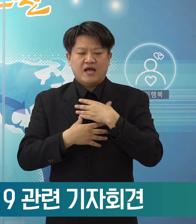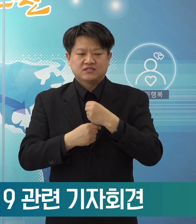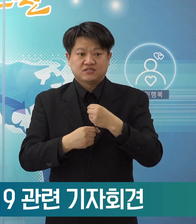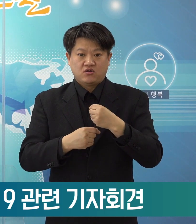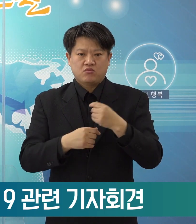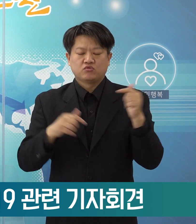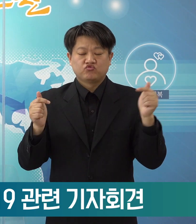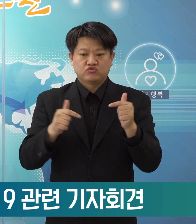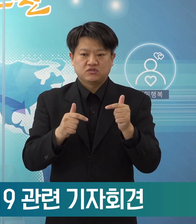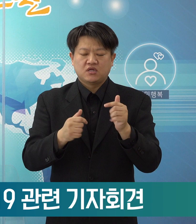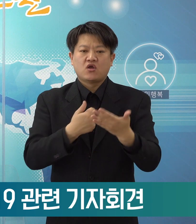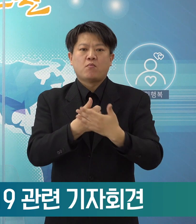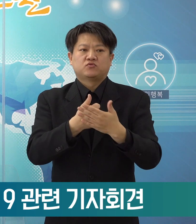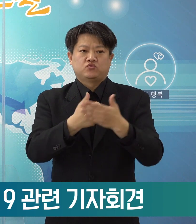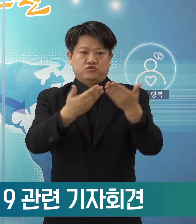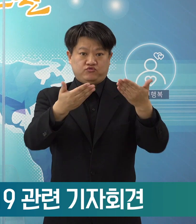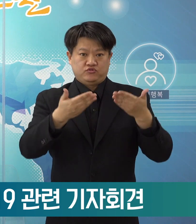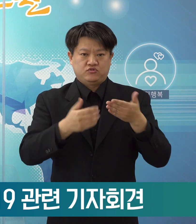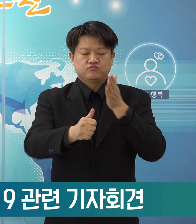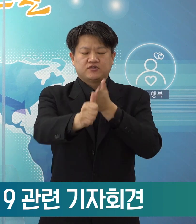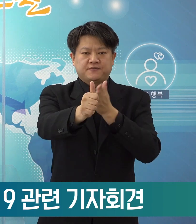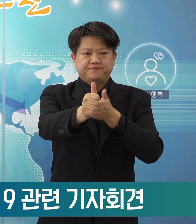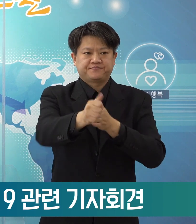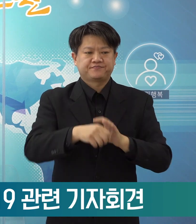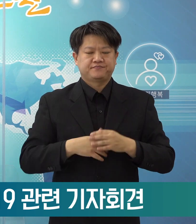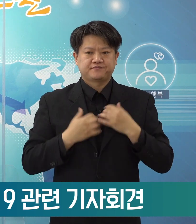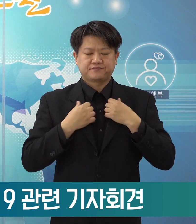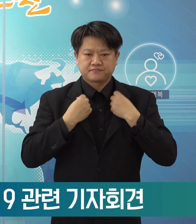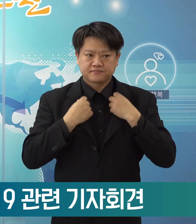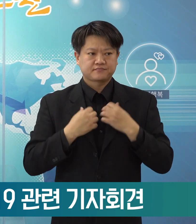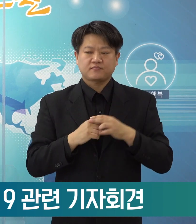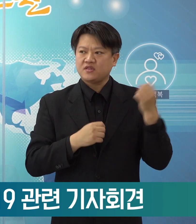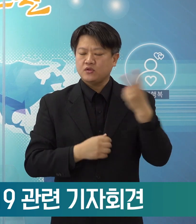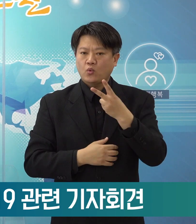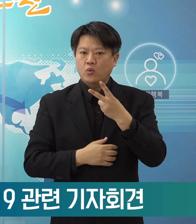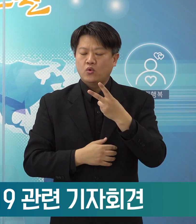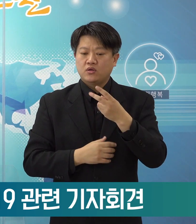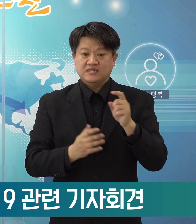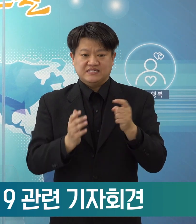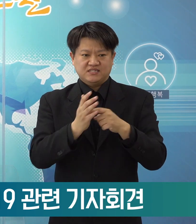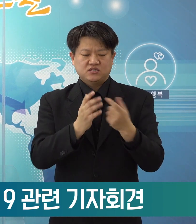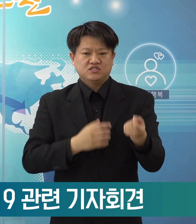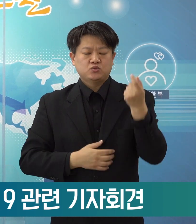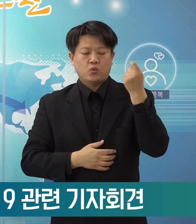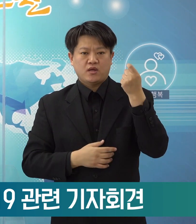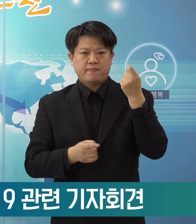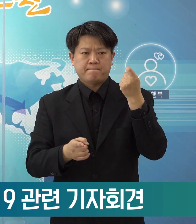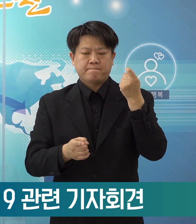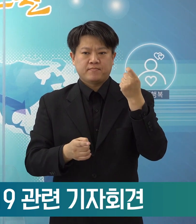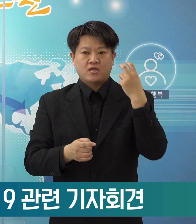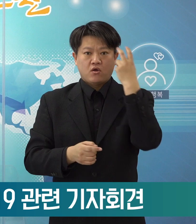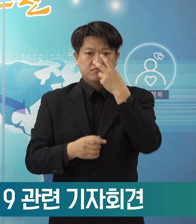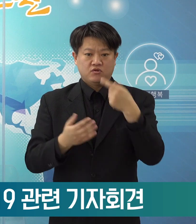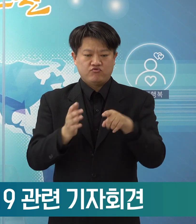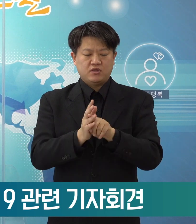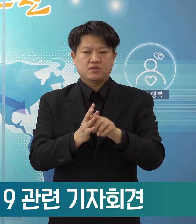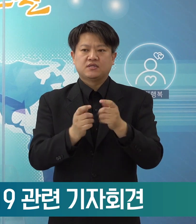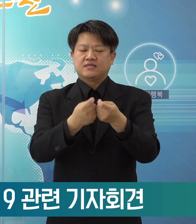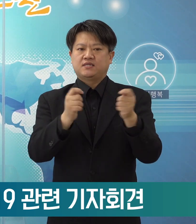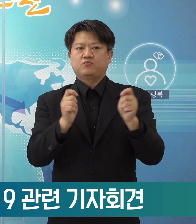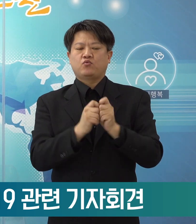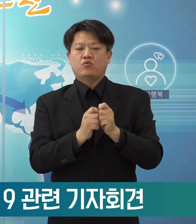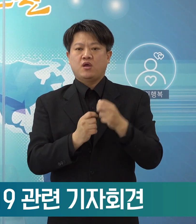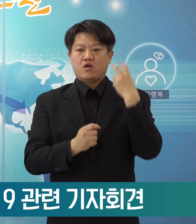협조해 주실 것을 부탁드립니다. 아울러서 신속한 검사를 위한 검체팀과 검사장소를